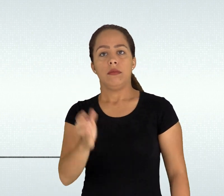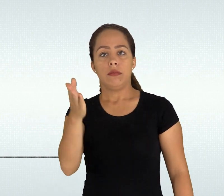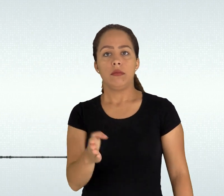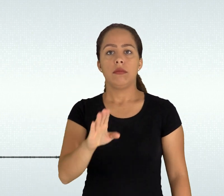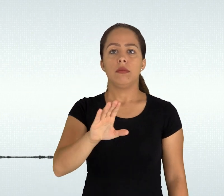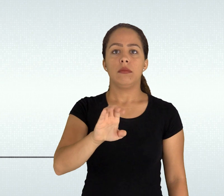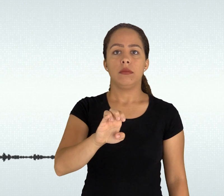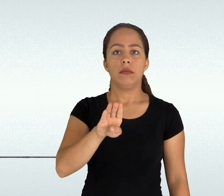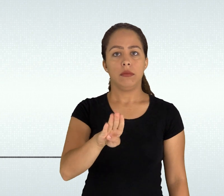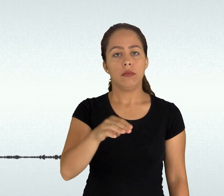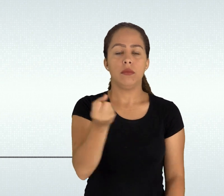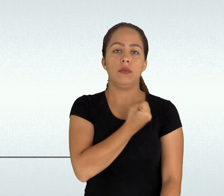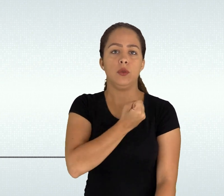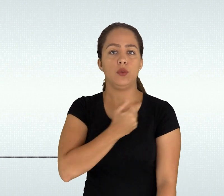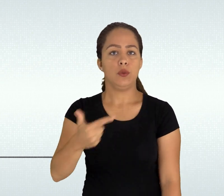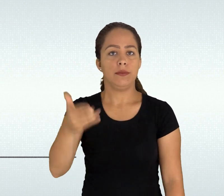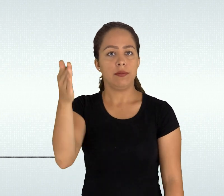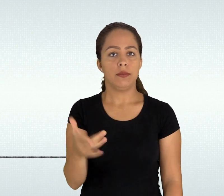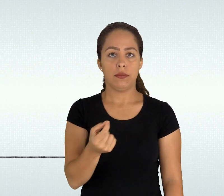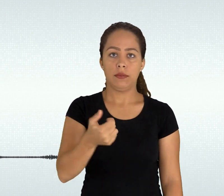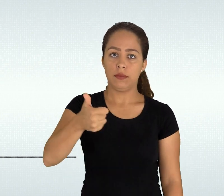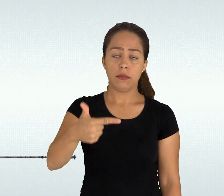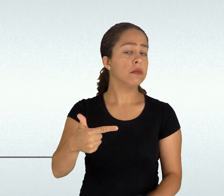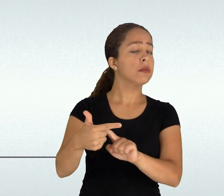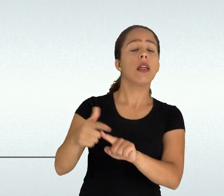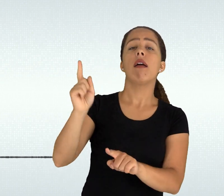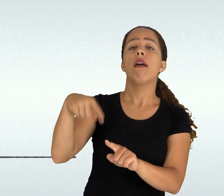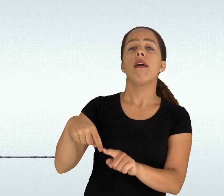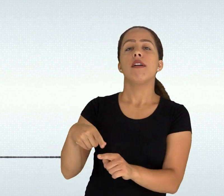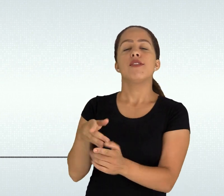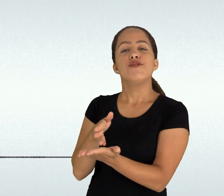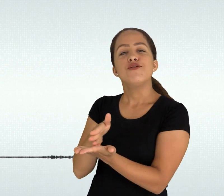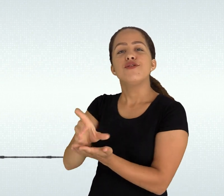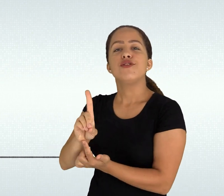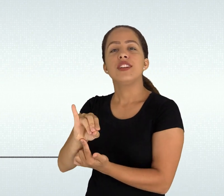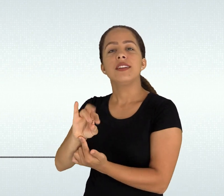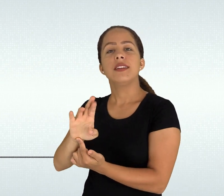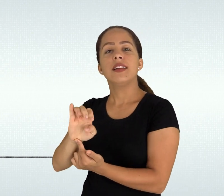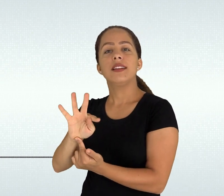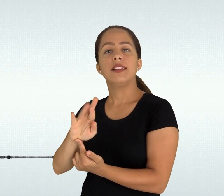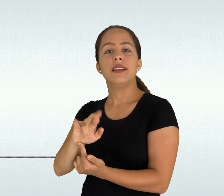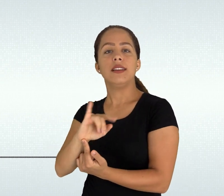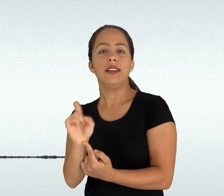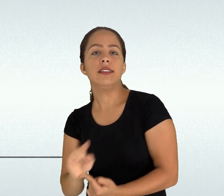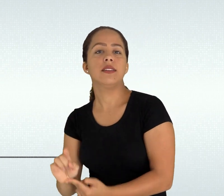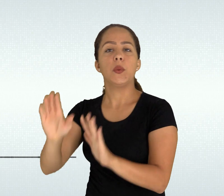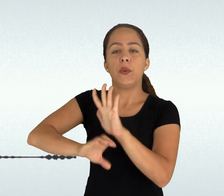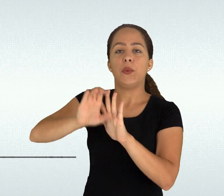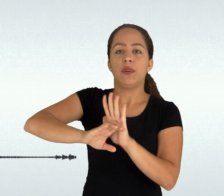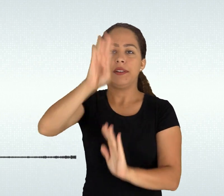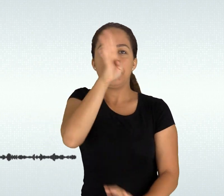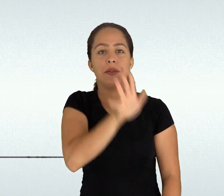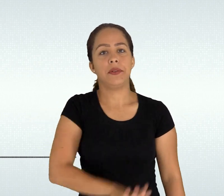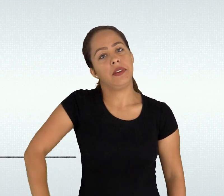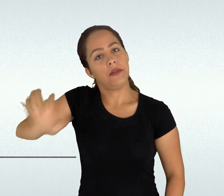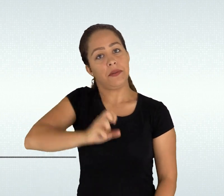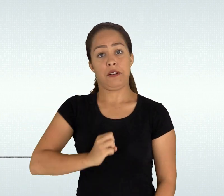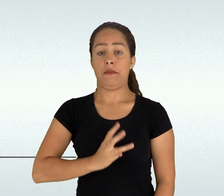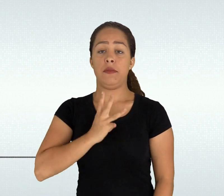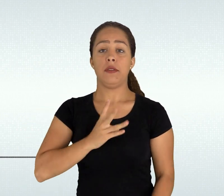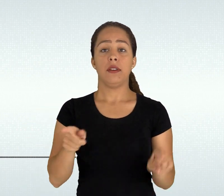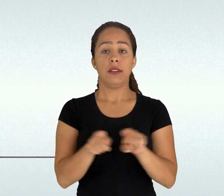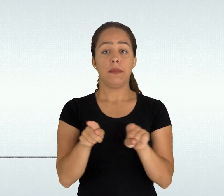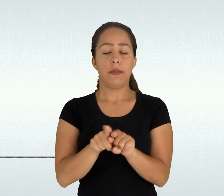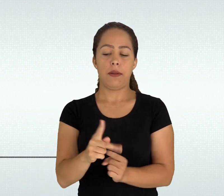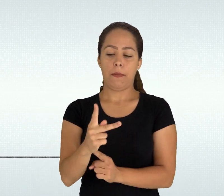no Intercept Brasil cujo link está disponível no texto que acompanha este áudio